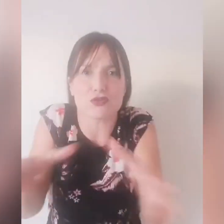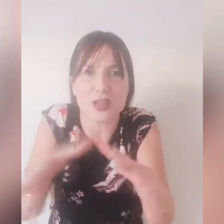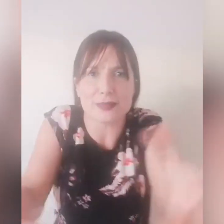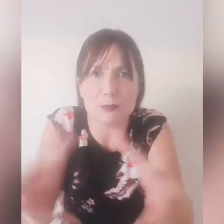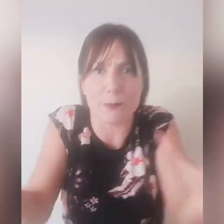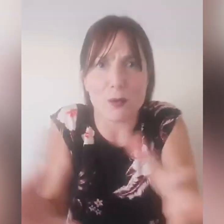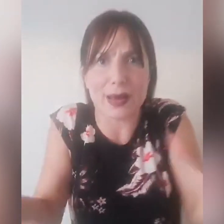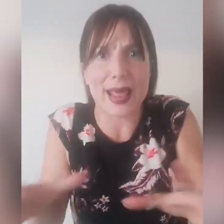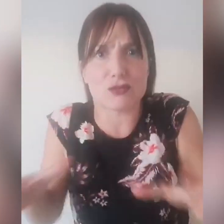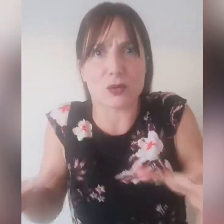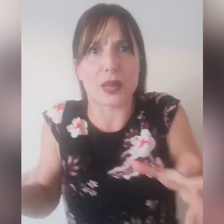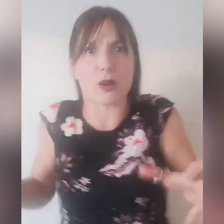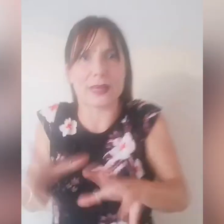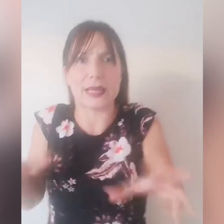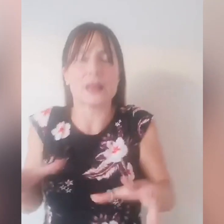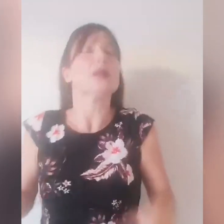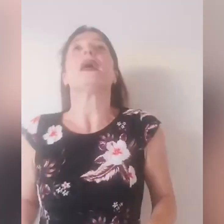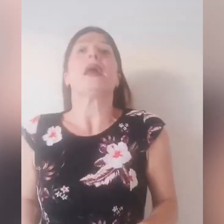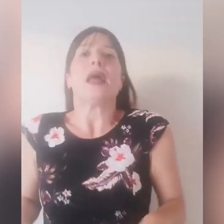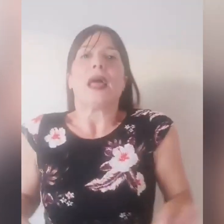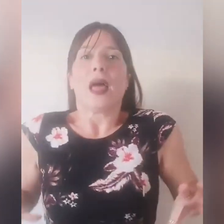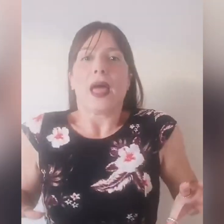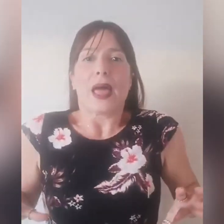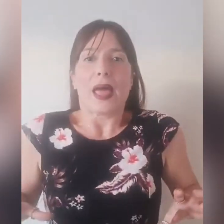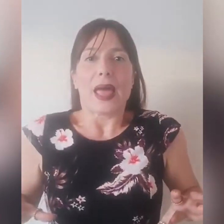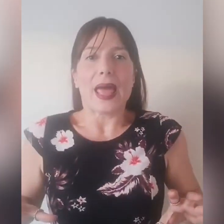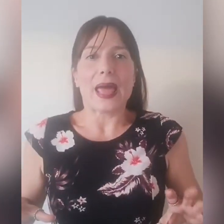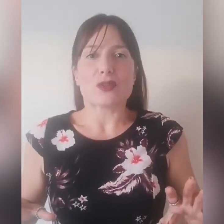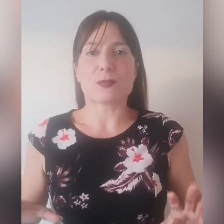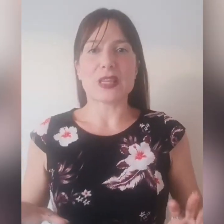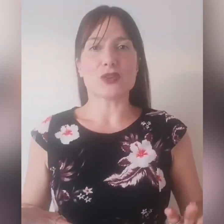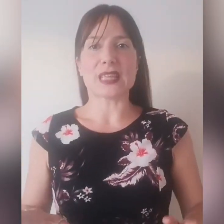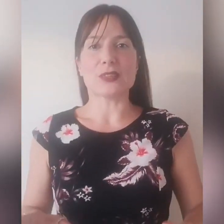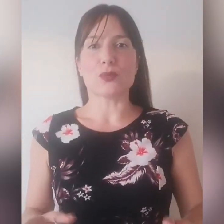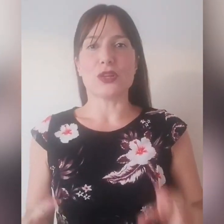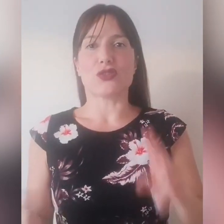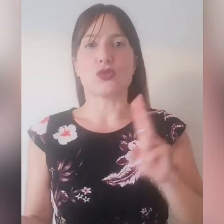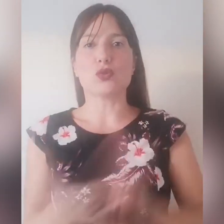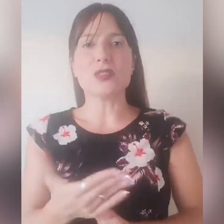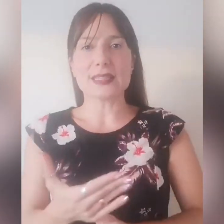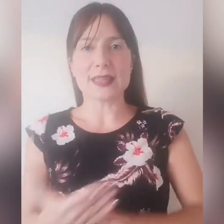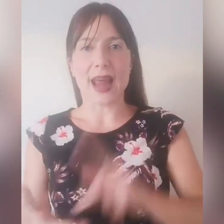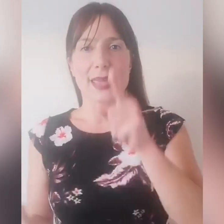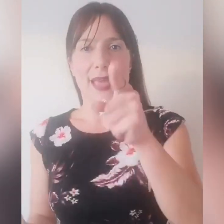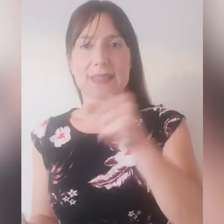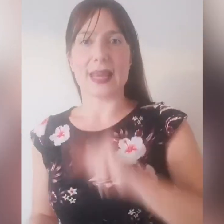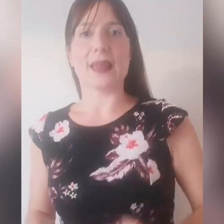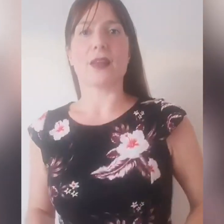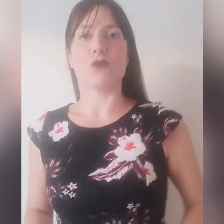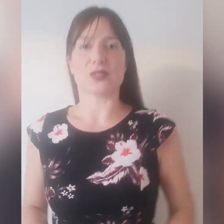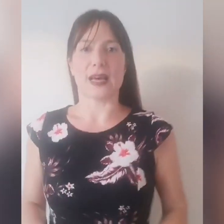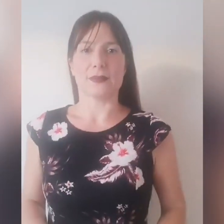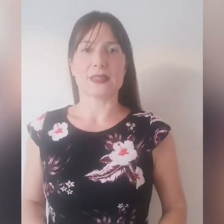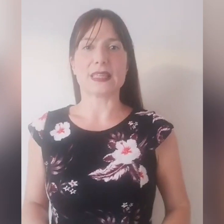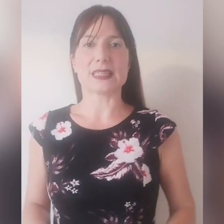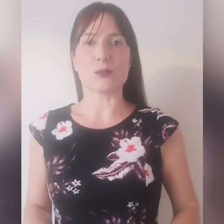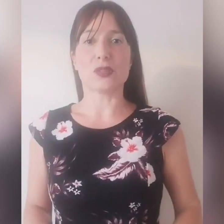scene tipo i Power Rangers, quella roba lì e lo Spirito Santo mi dice tu ti alzerai e sarai nervosa senza motivo